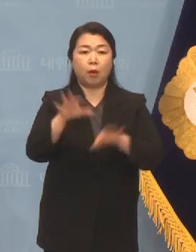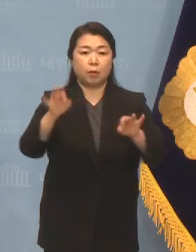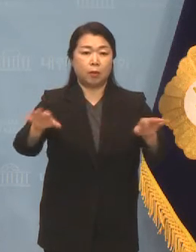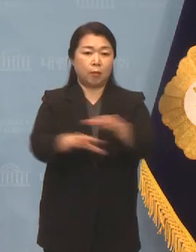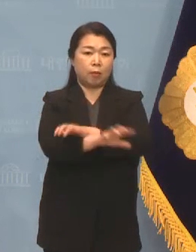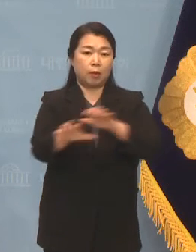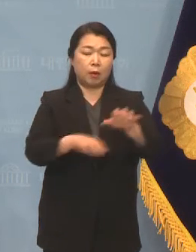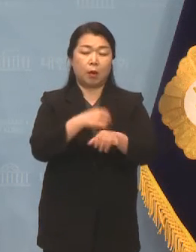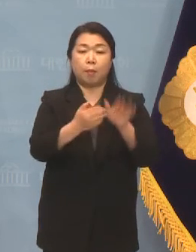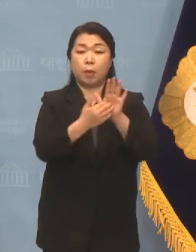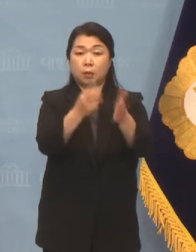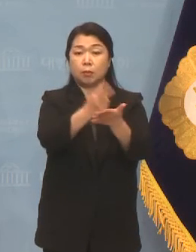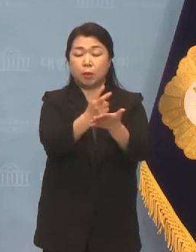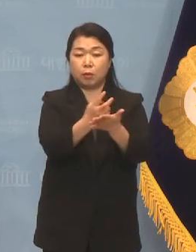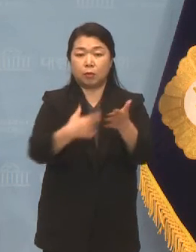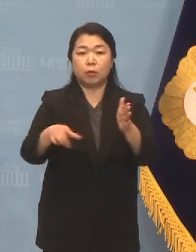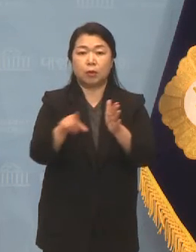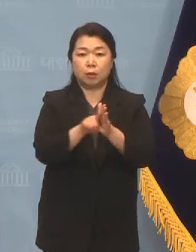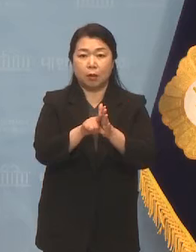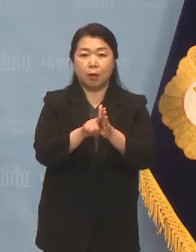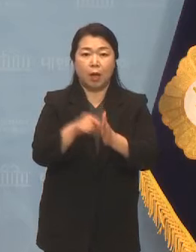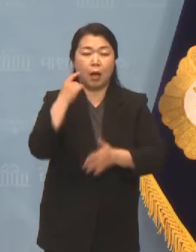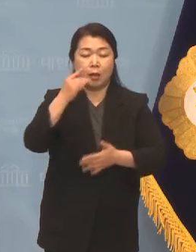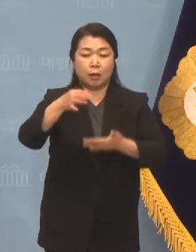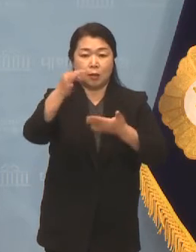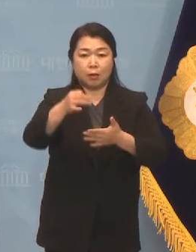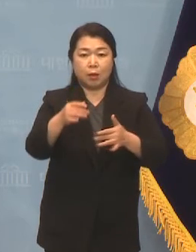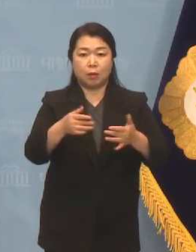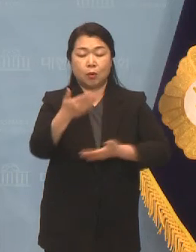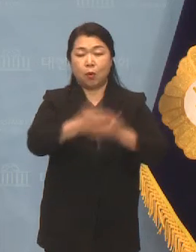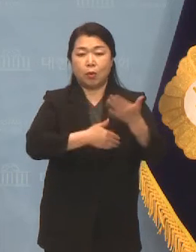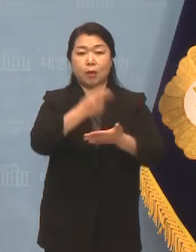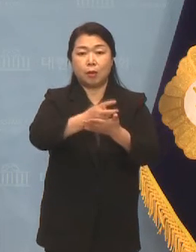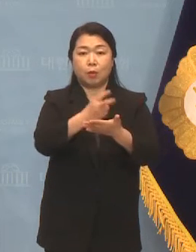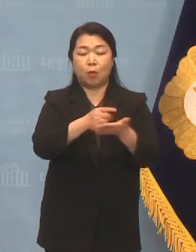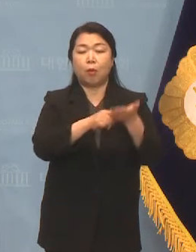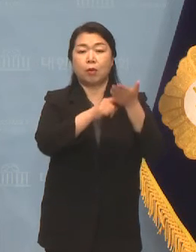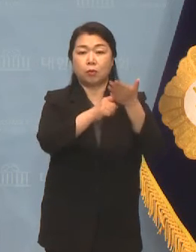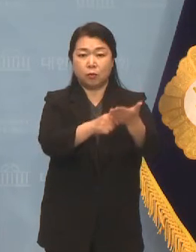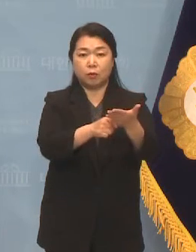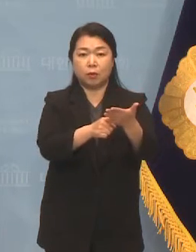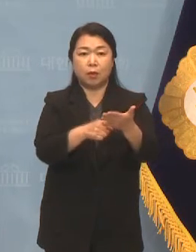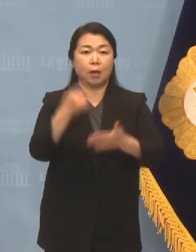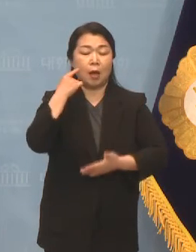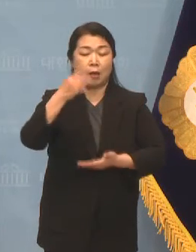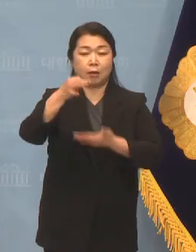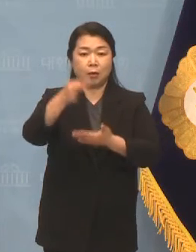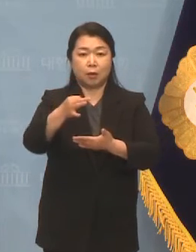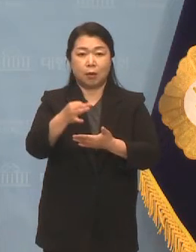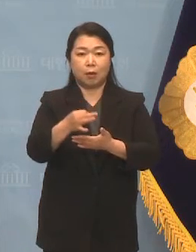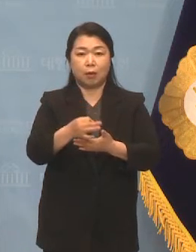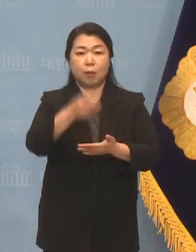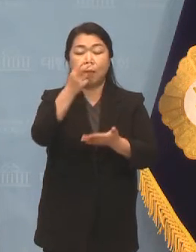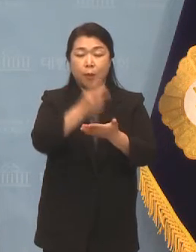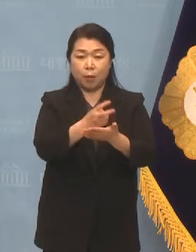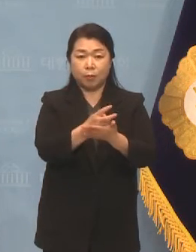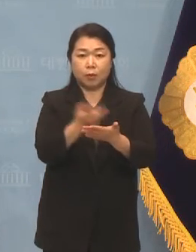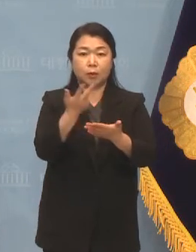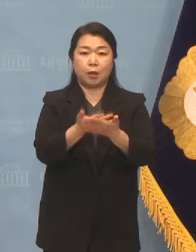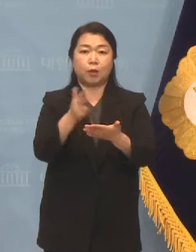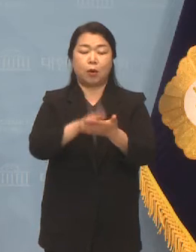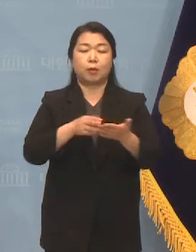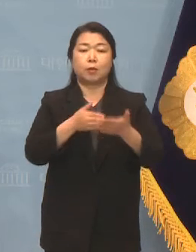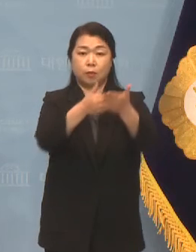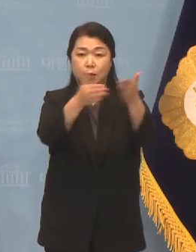방지 의무를 부여하는 등 가상자산 거래를 제도화하는 내용의 가상자산업법 제정안이